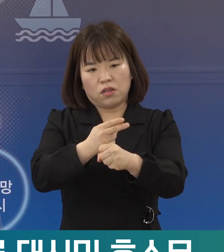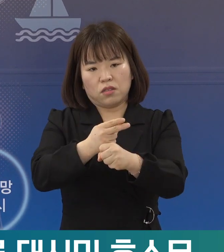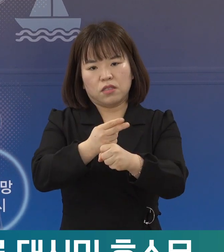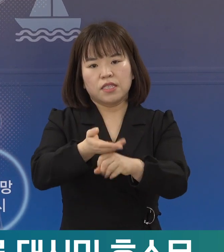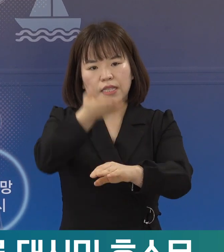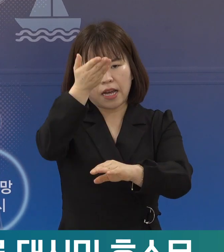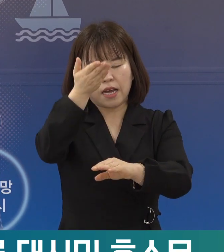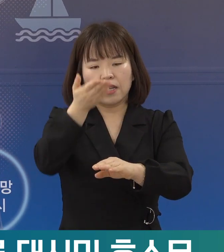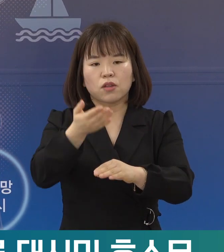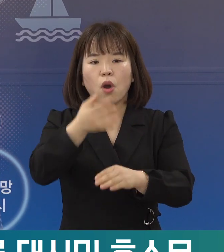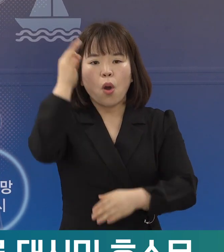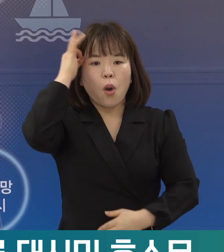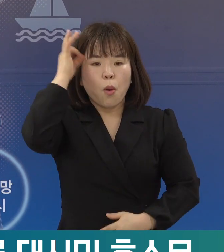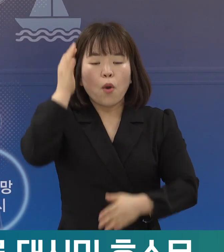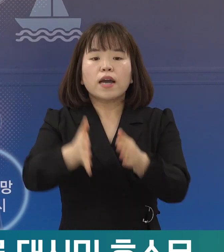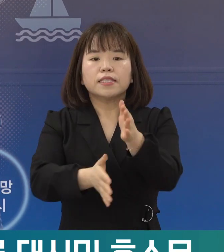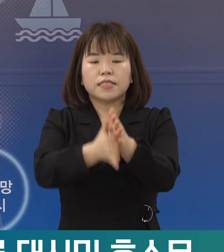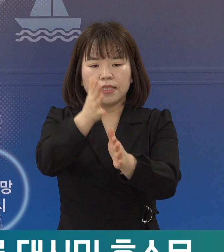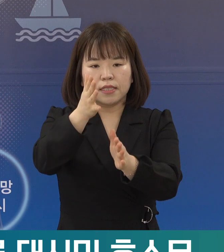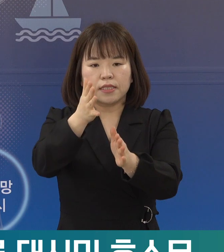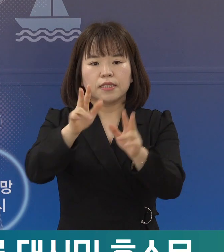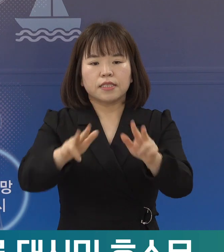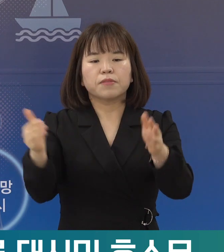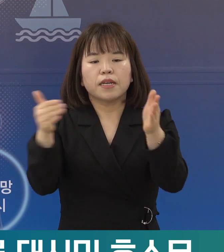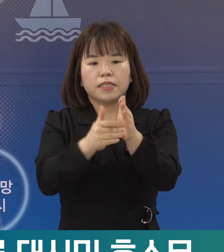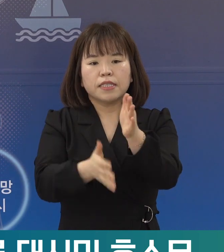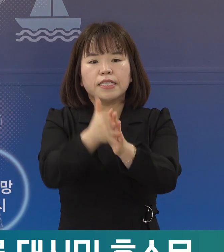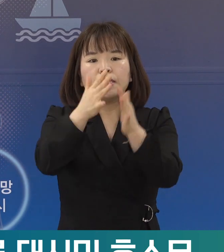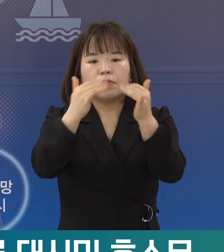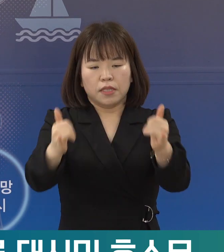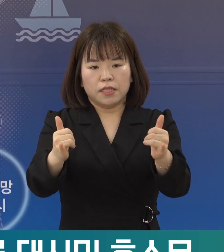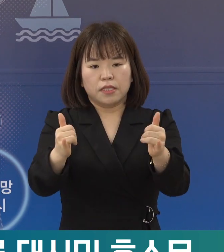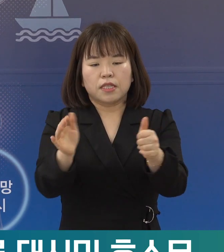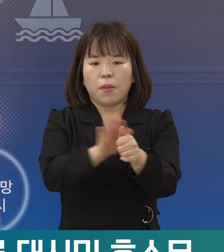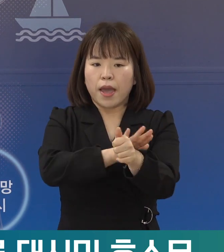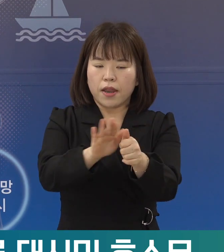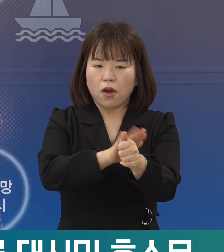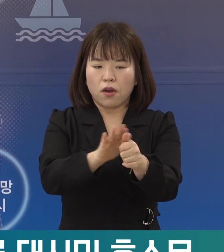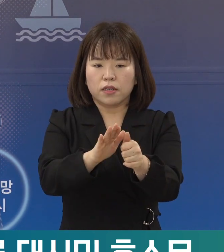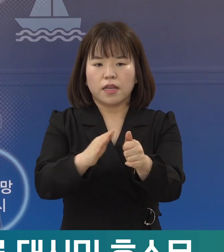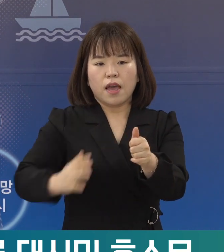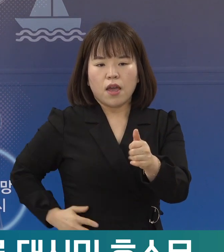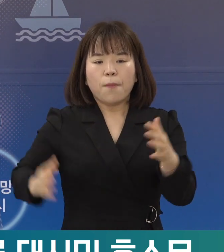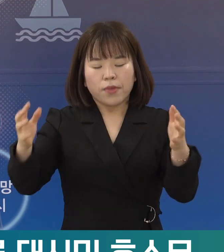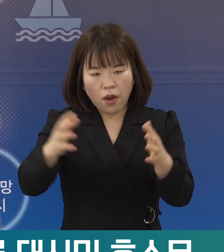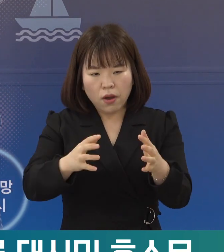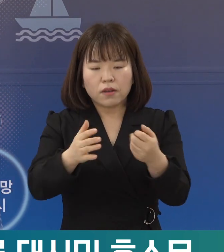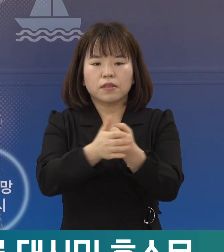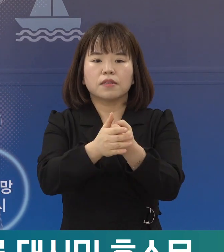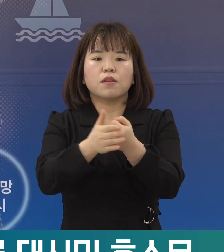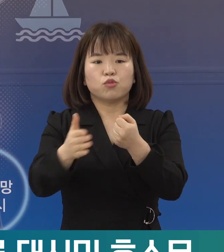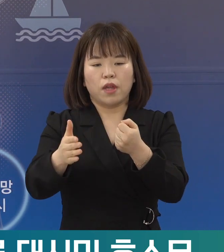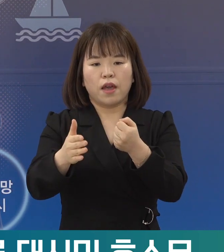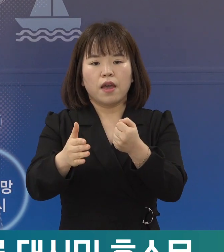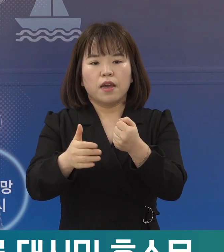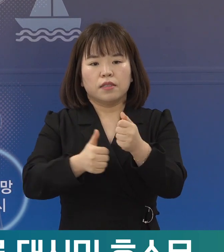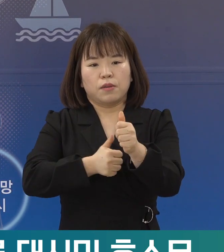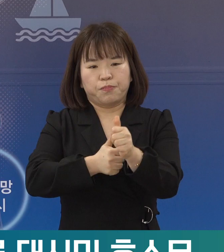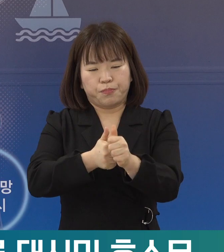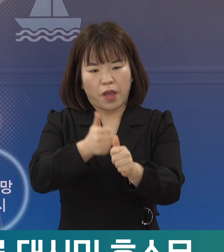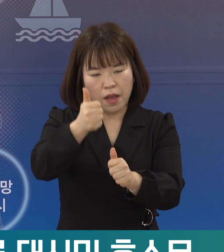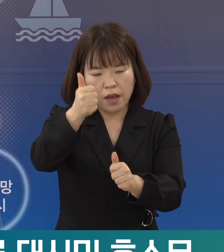있습니다. 다행히 우리 포항시는 그동안 시민들의 절제와 배려, 헌신과 협력을 바탕으로 위기를